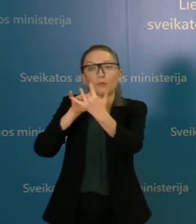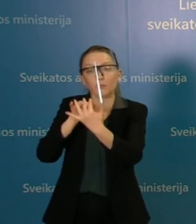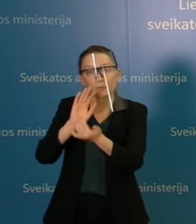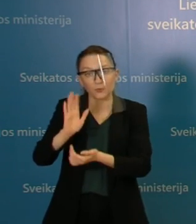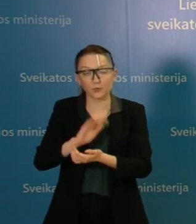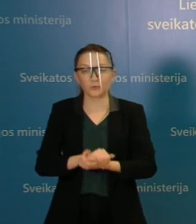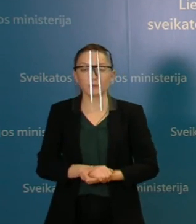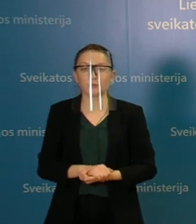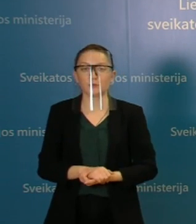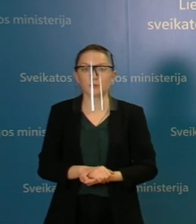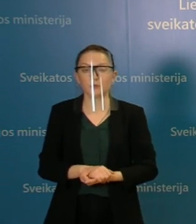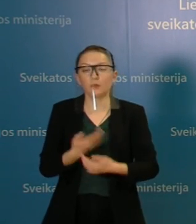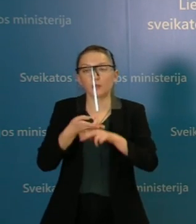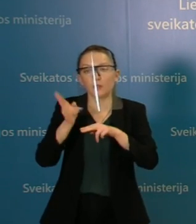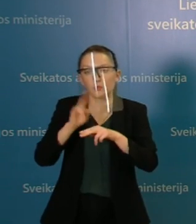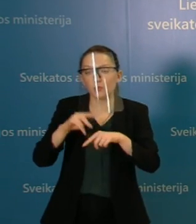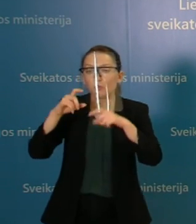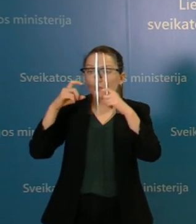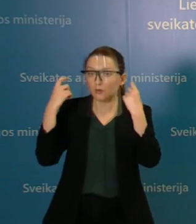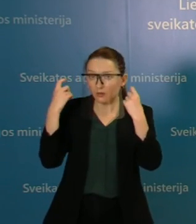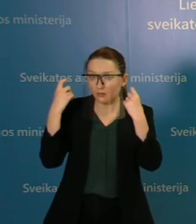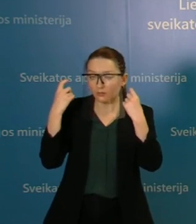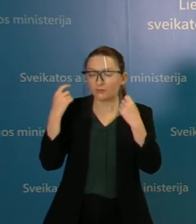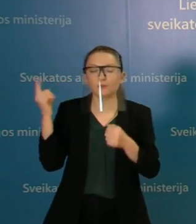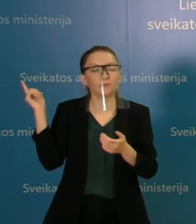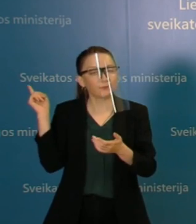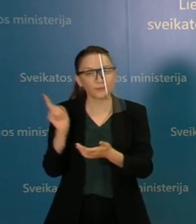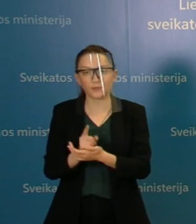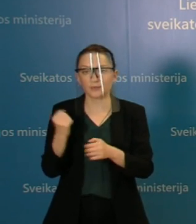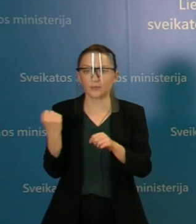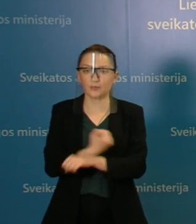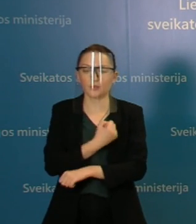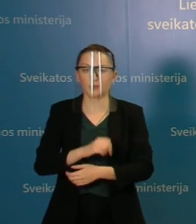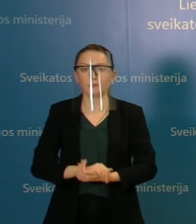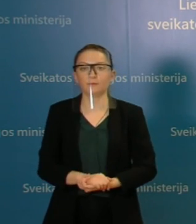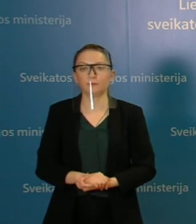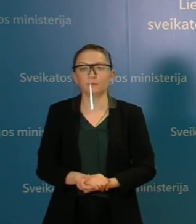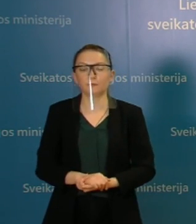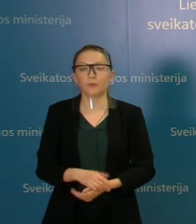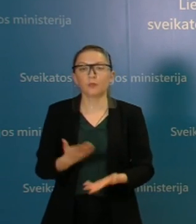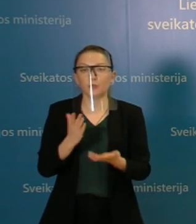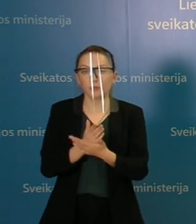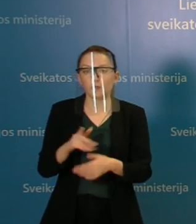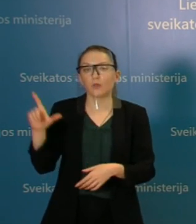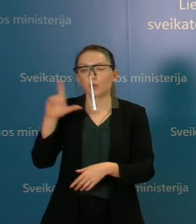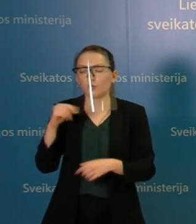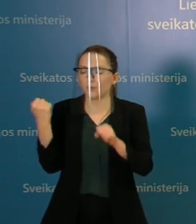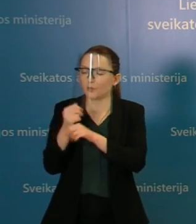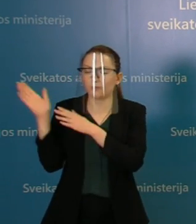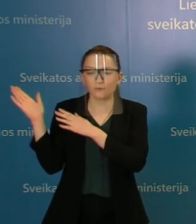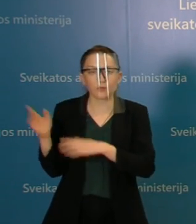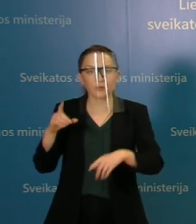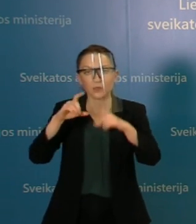vienas ar tik kito, tai būtent kaukė, jinai reikalinga šiuo atveju laukia, būnant visą laiką su kaukė.